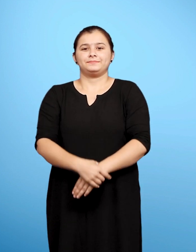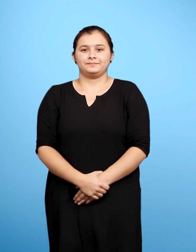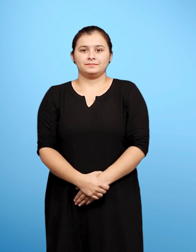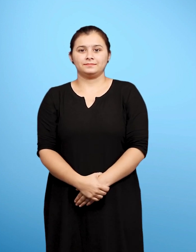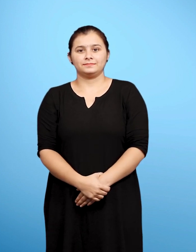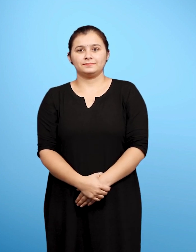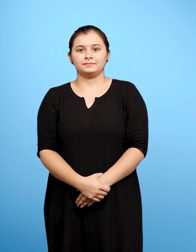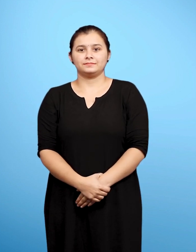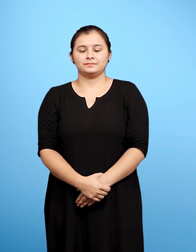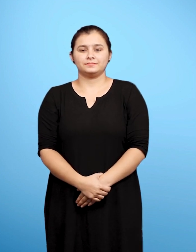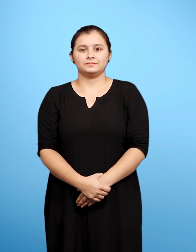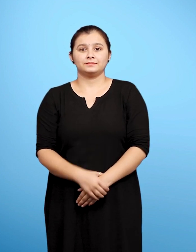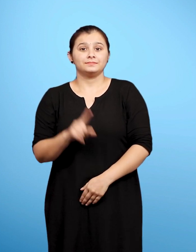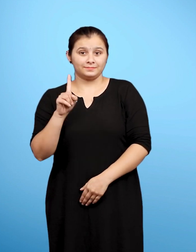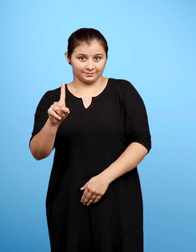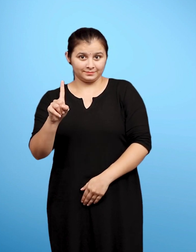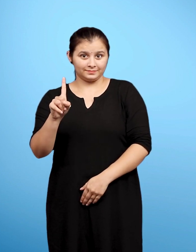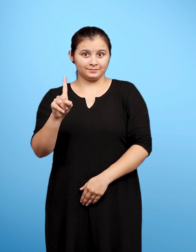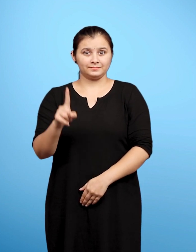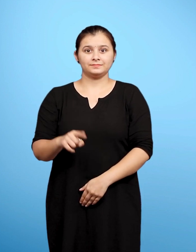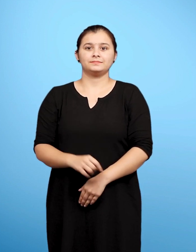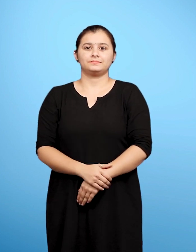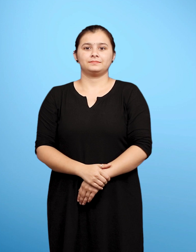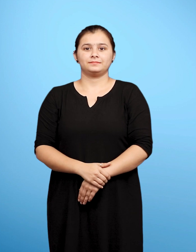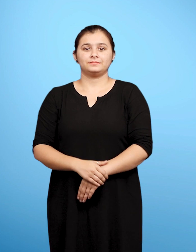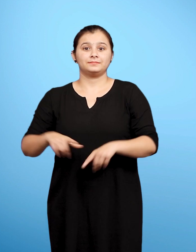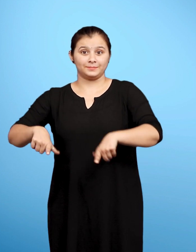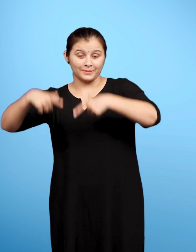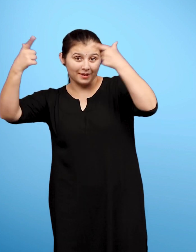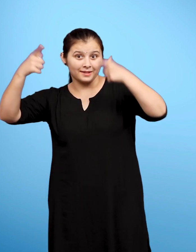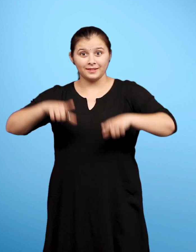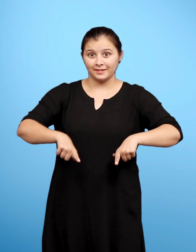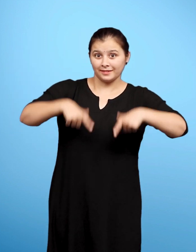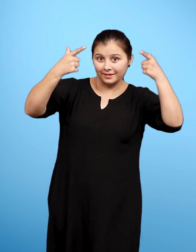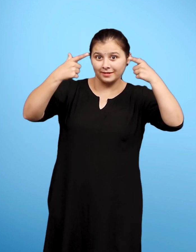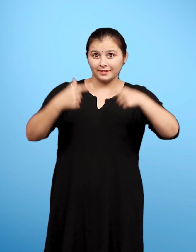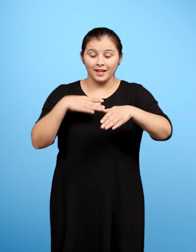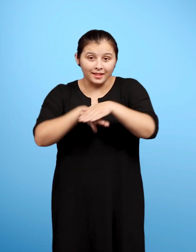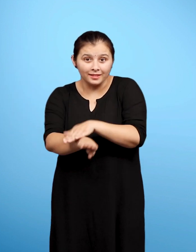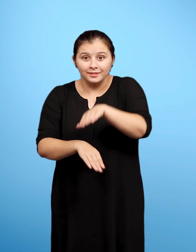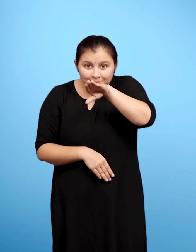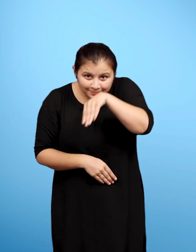कलपना से भरिये एक जंगल के पेडों के बीच बैठ कर